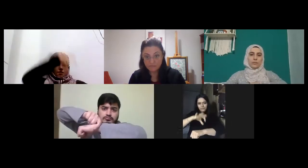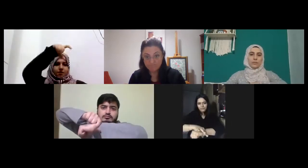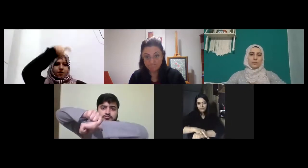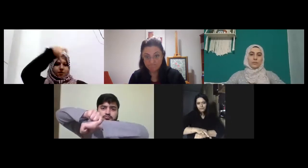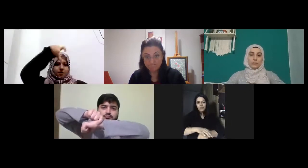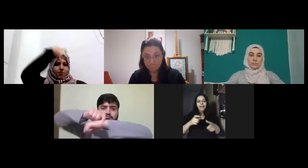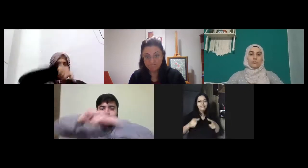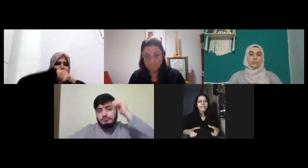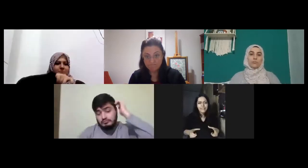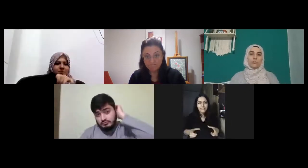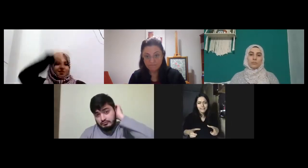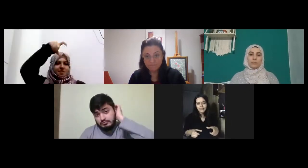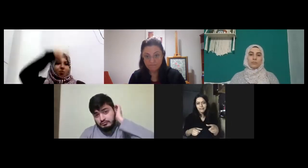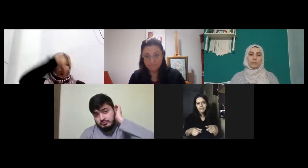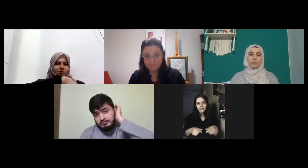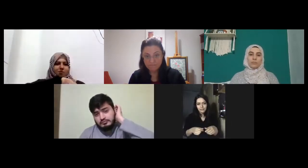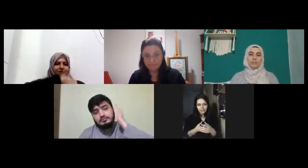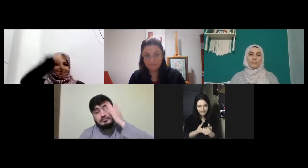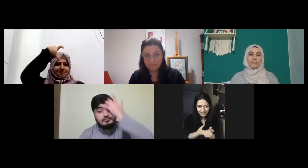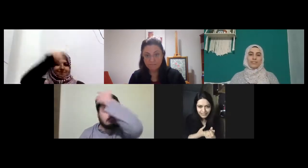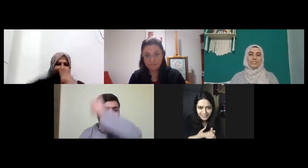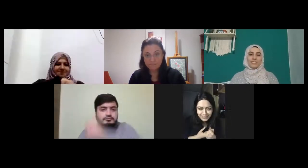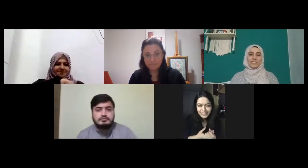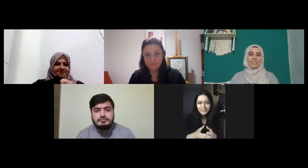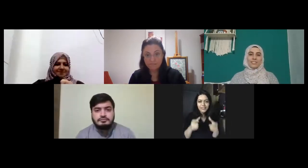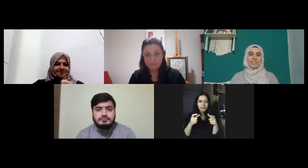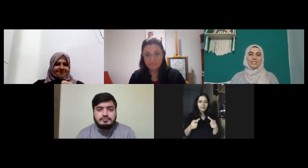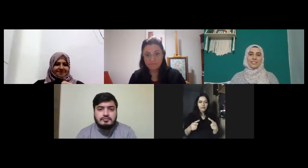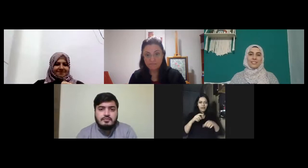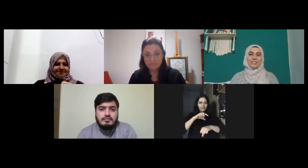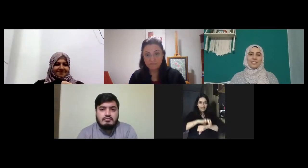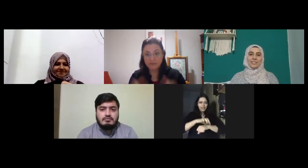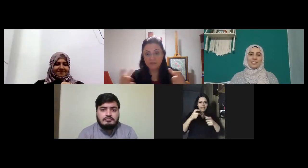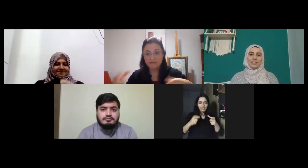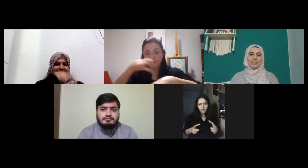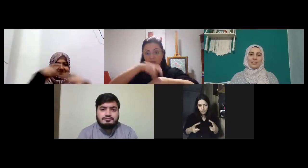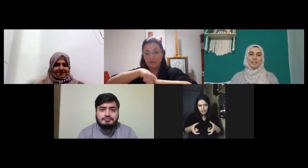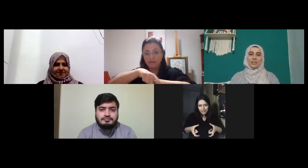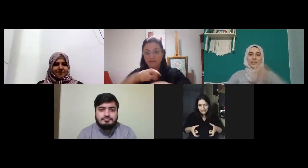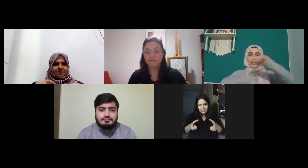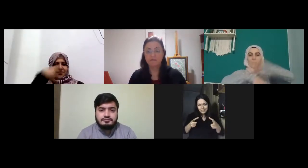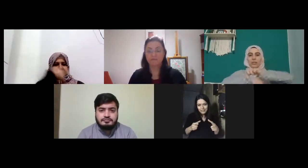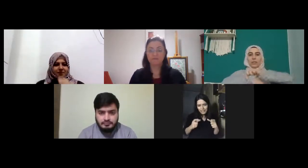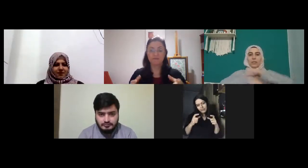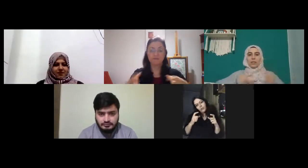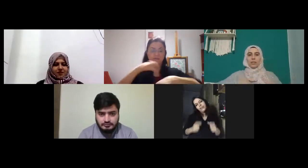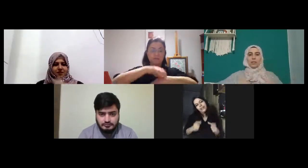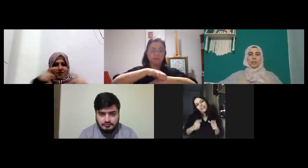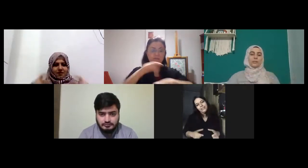hastane yerinden bahsediyor hastane şu neredesin anlamına geliyor neredesin